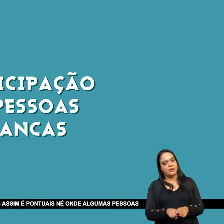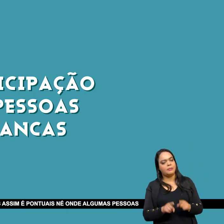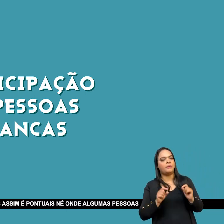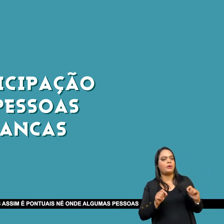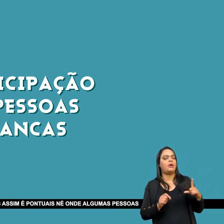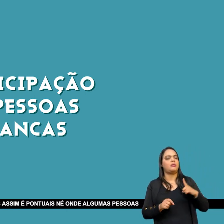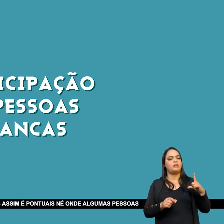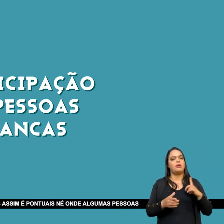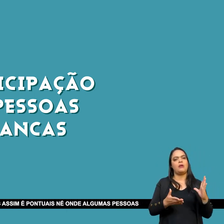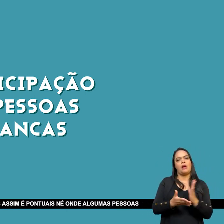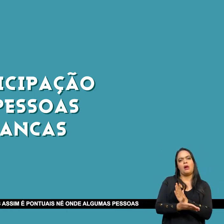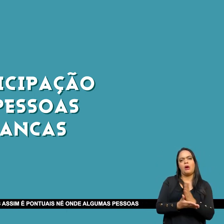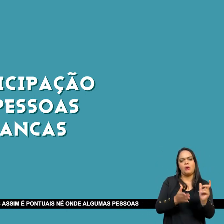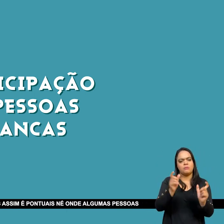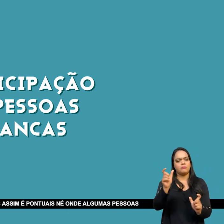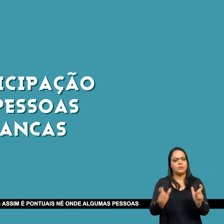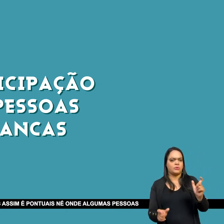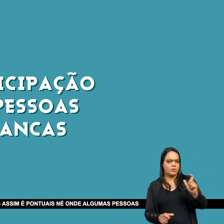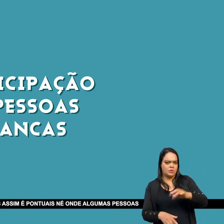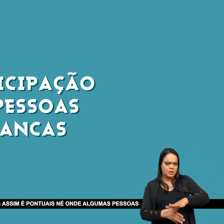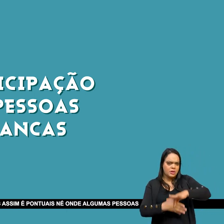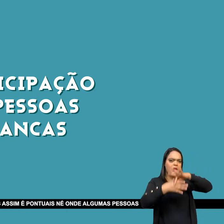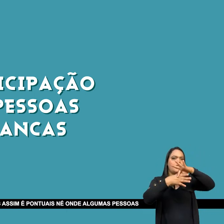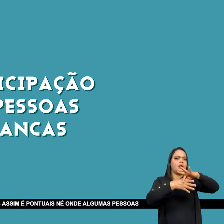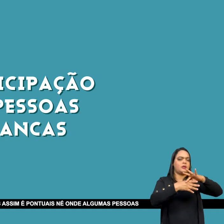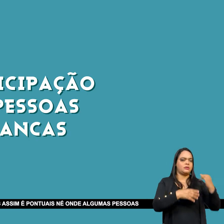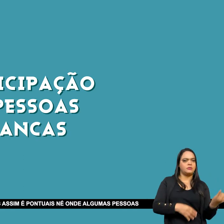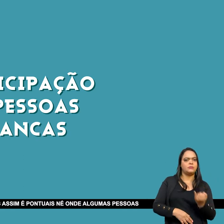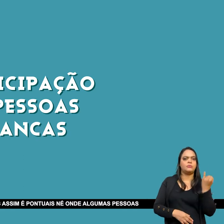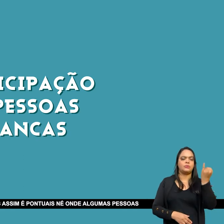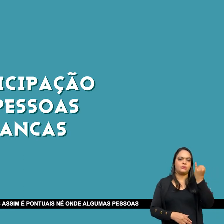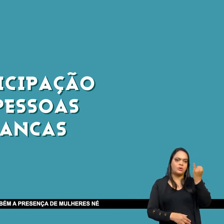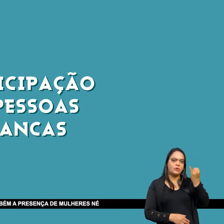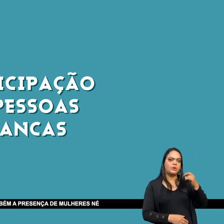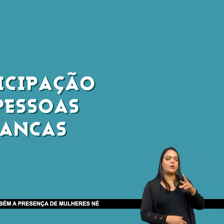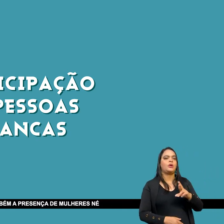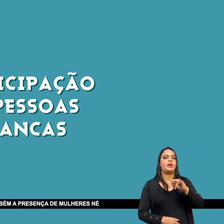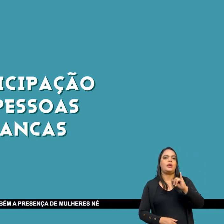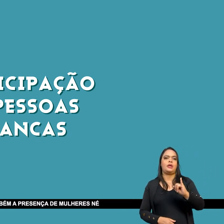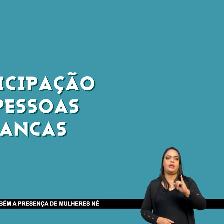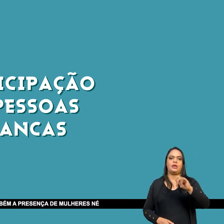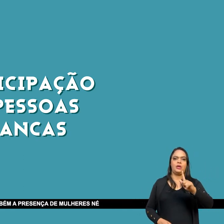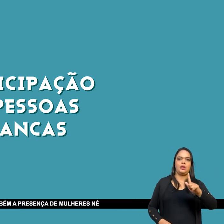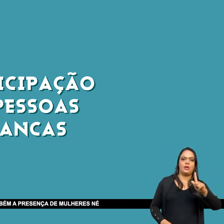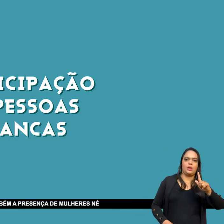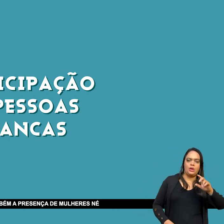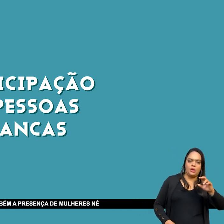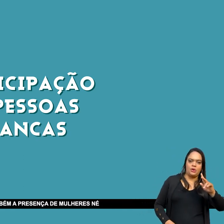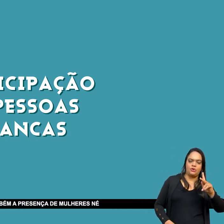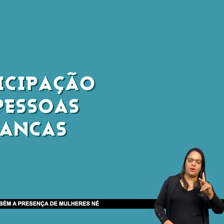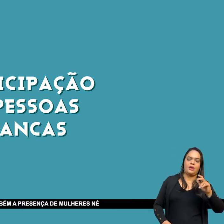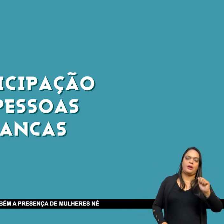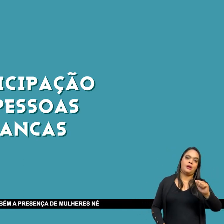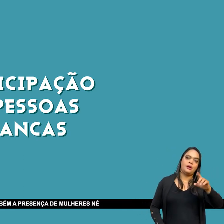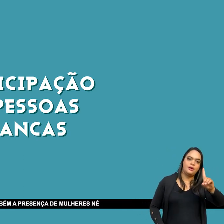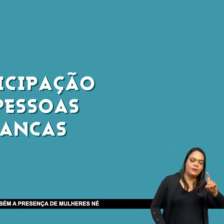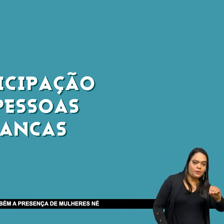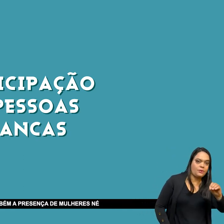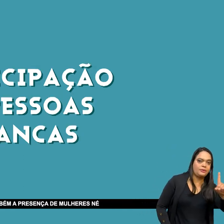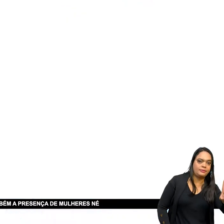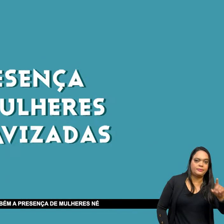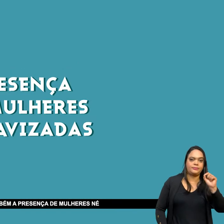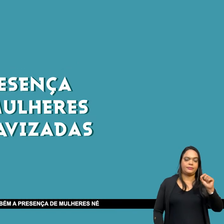série De situações Assim Pontuais Onde algumas pessoas Brancas Também participaram Da